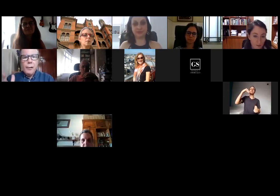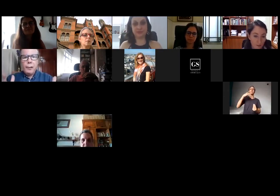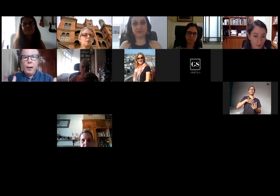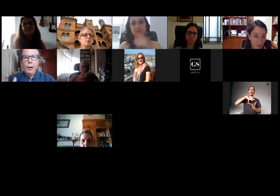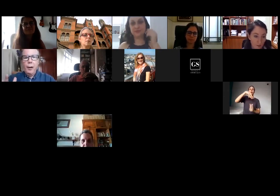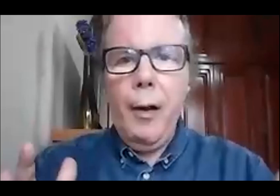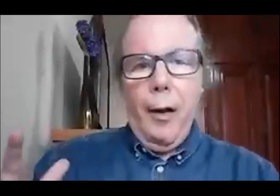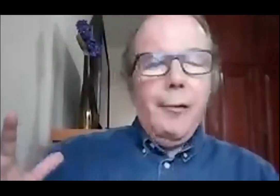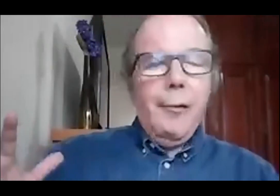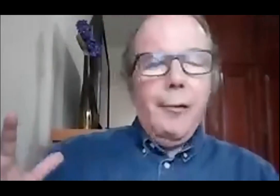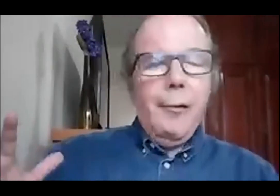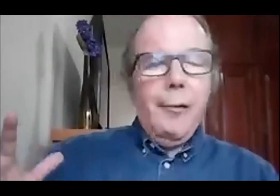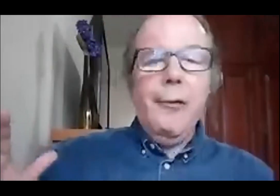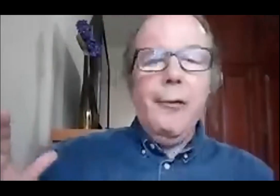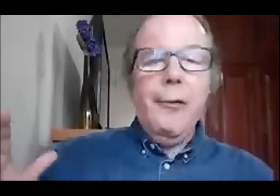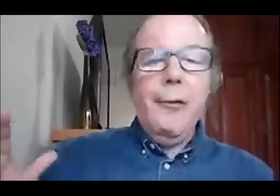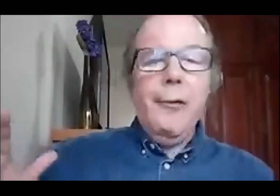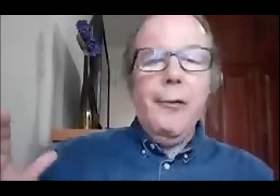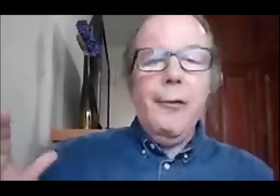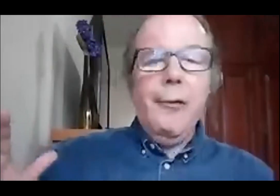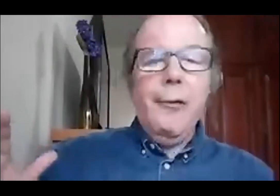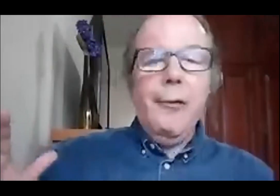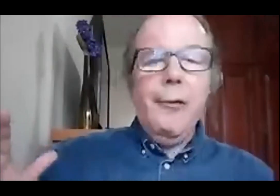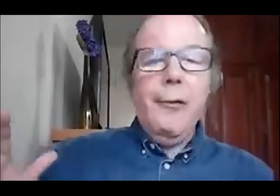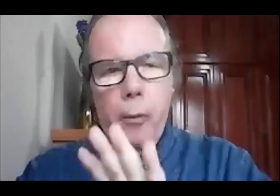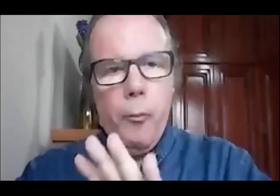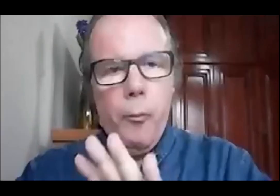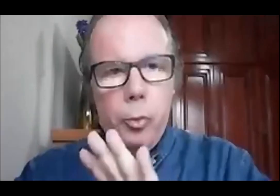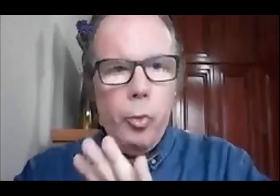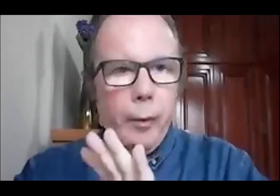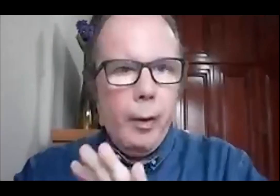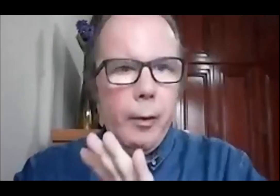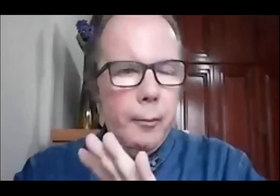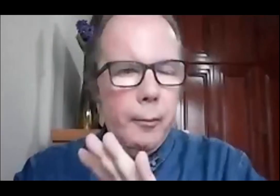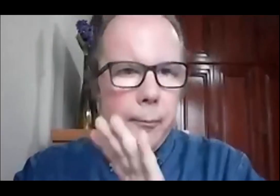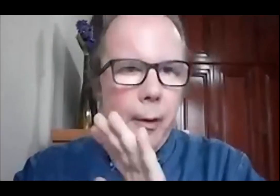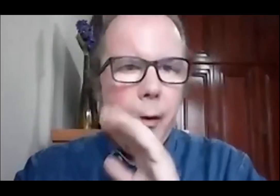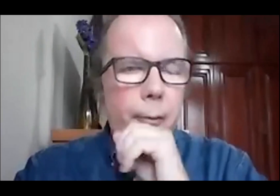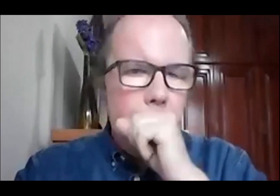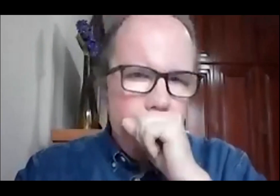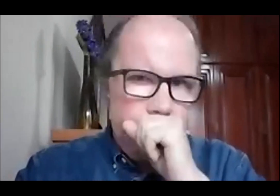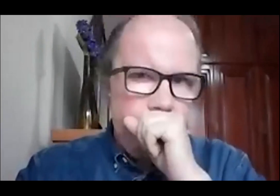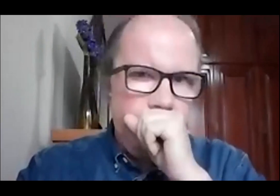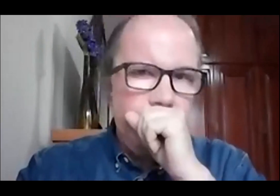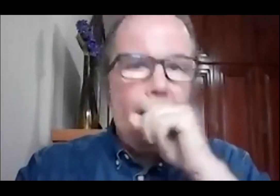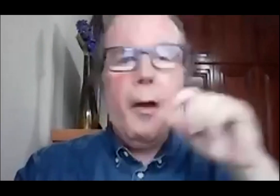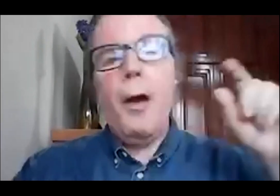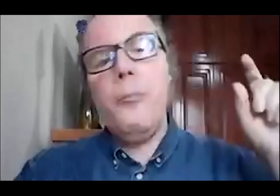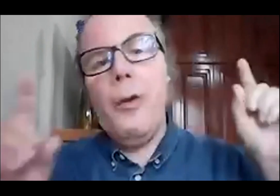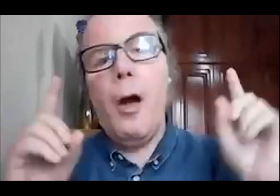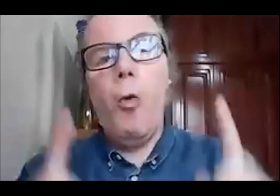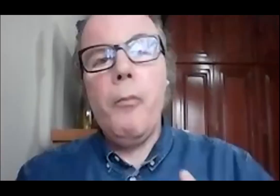grita de felicidade e, favor, eu me emocionar, espera aí.